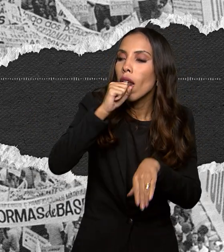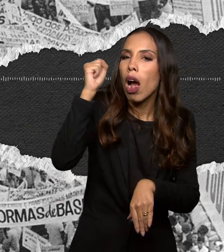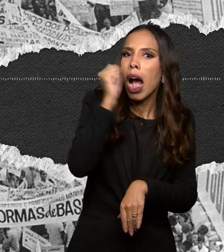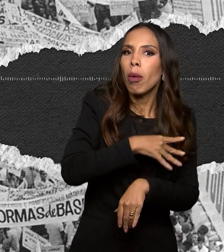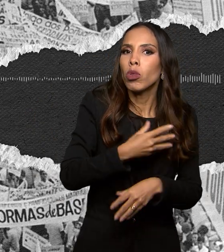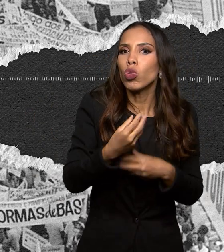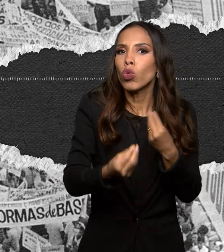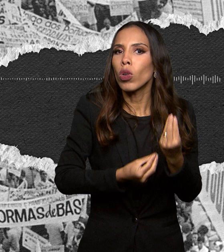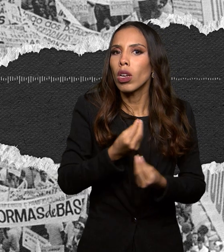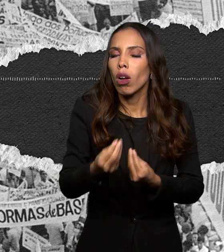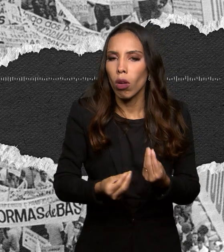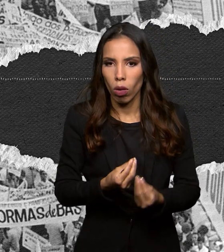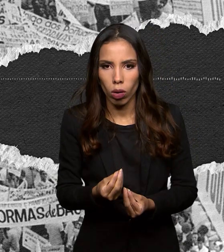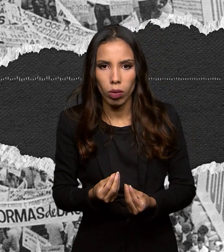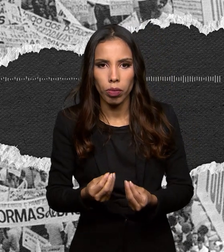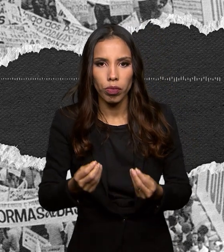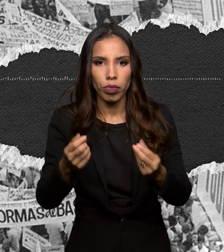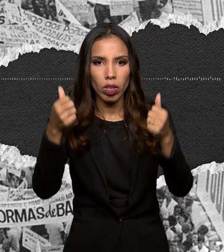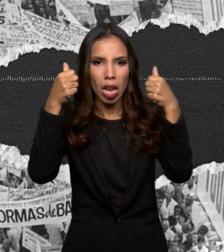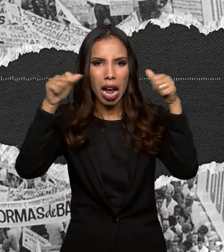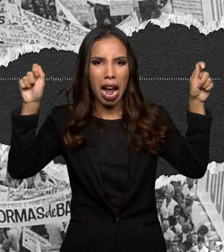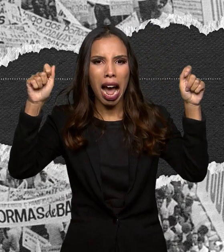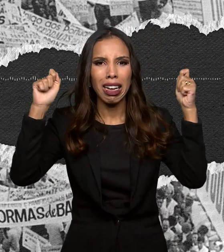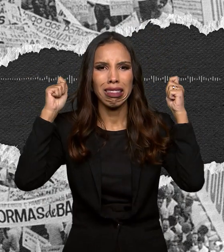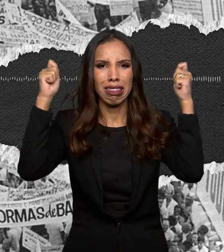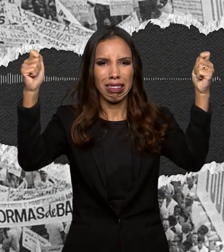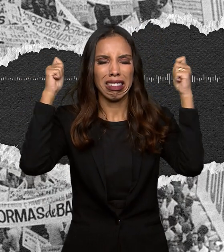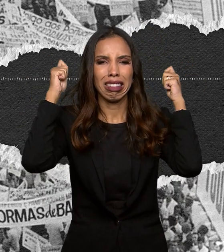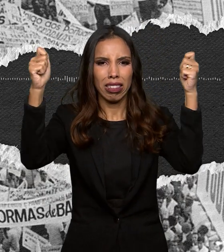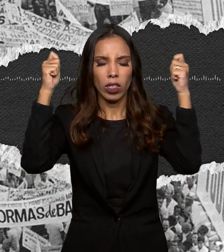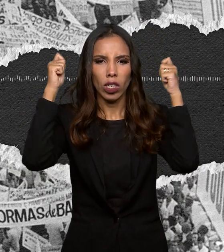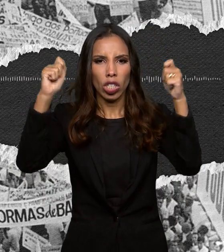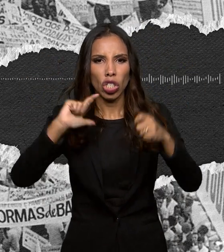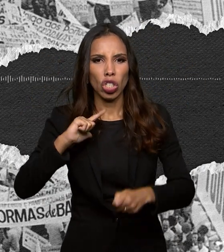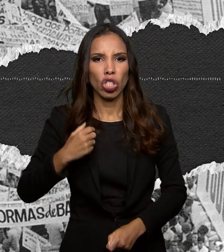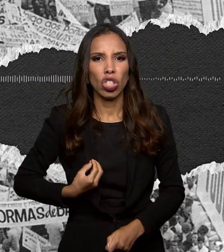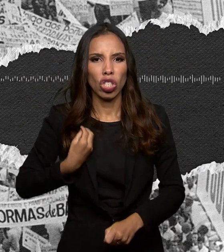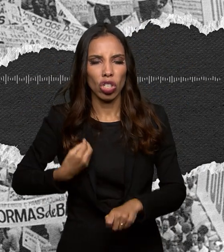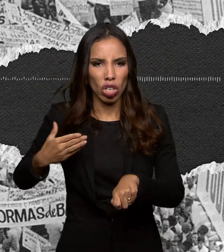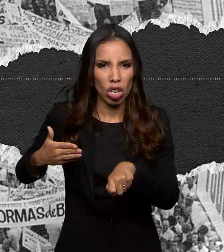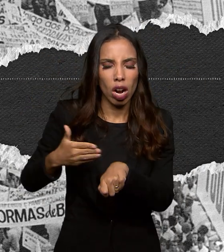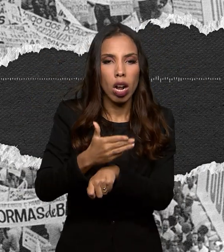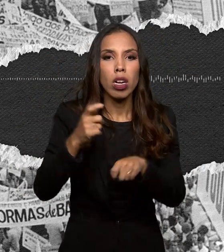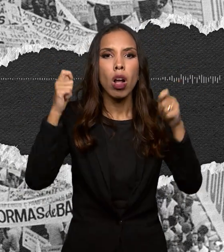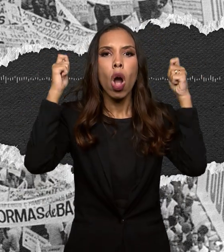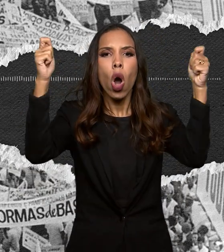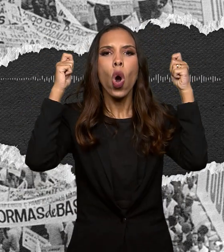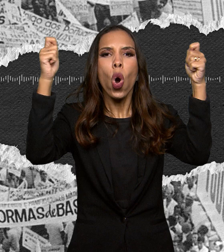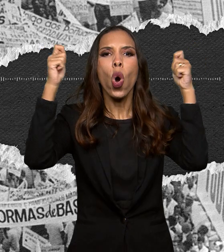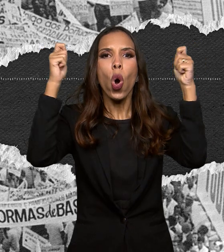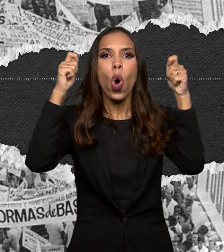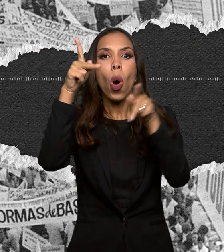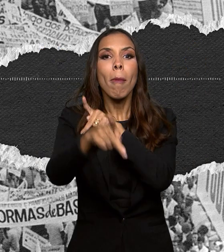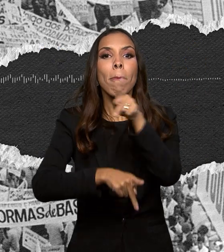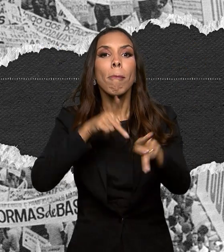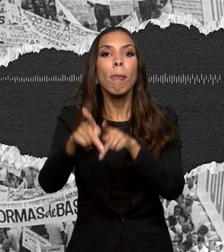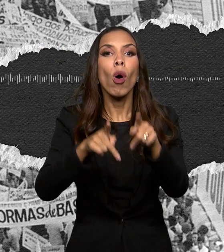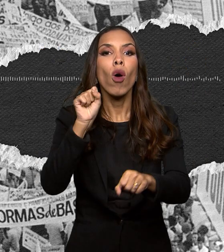Os cartazes erguidos pelo público que compareceu ao comício davam sinais do que o povo esperava. O povo